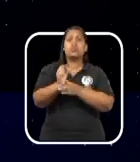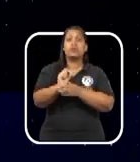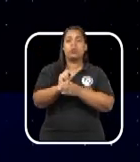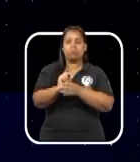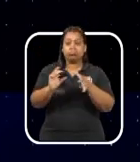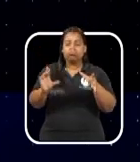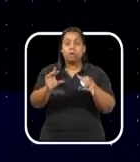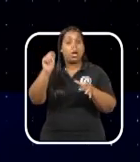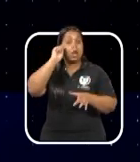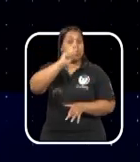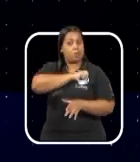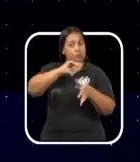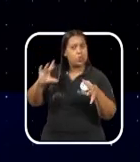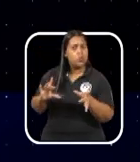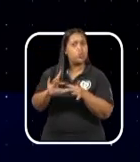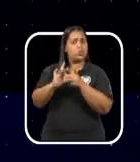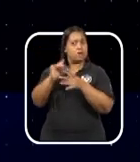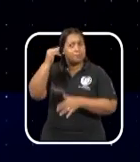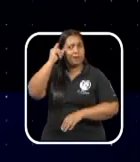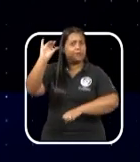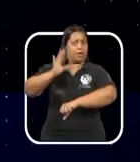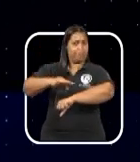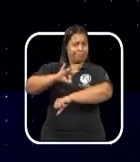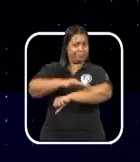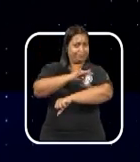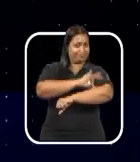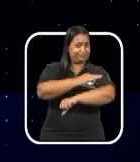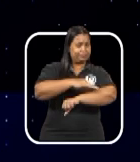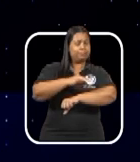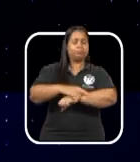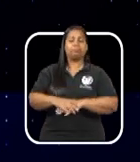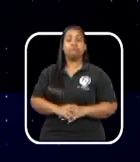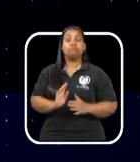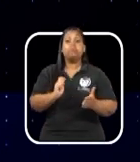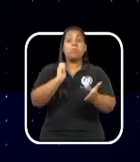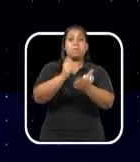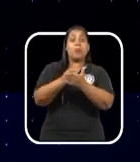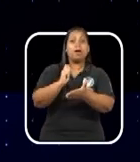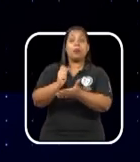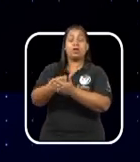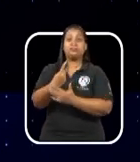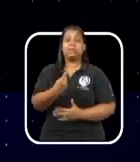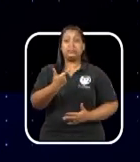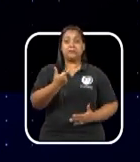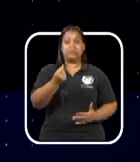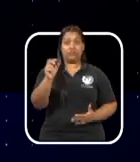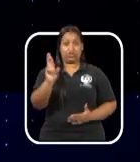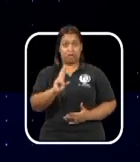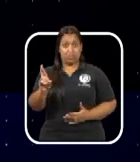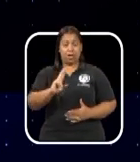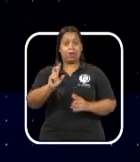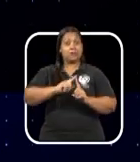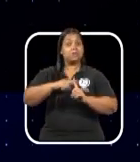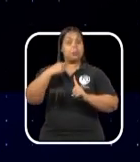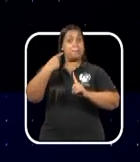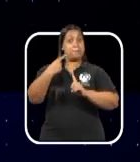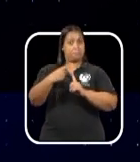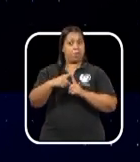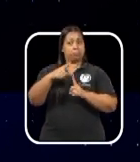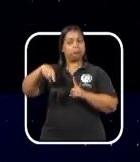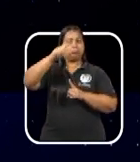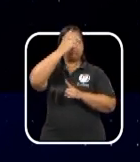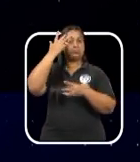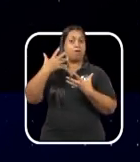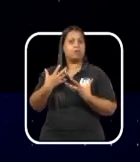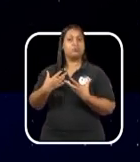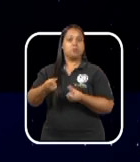contra o Aedes aegypti, que prevê o pagamento de R 120,00 extras aos agentes de saúde que aderirem